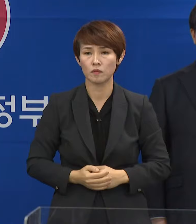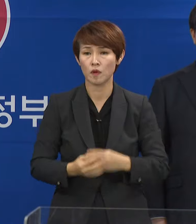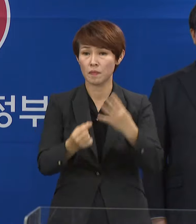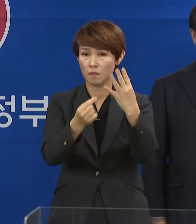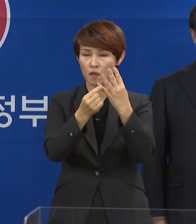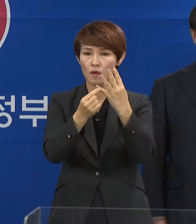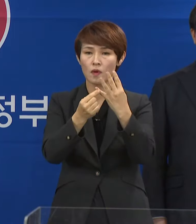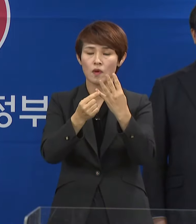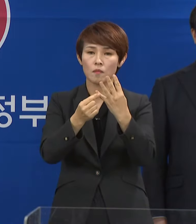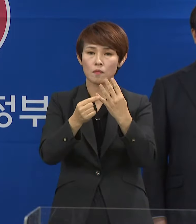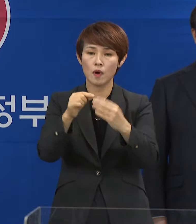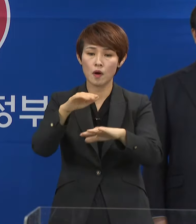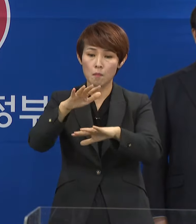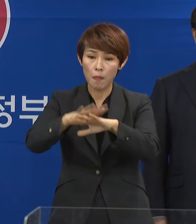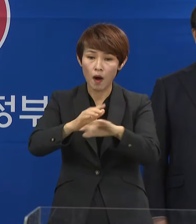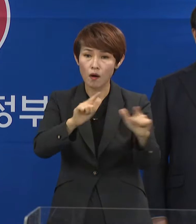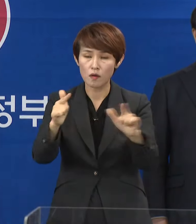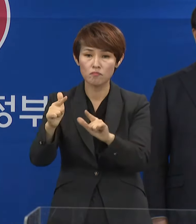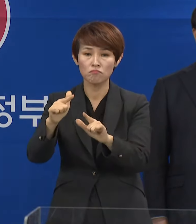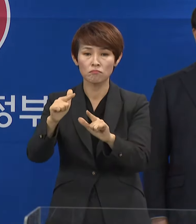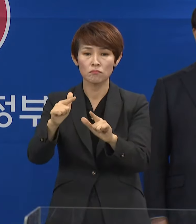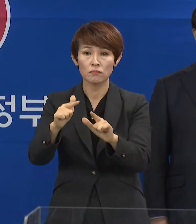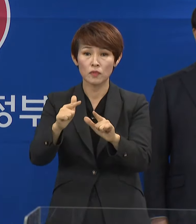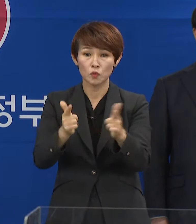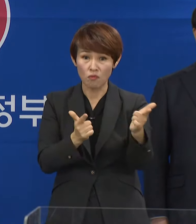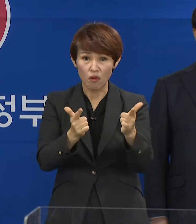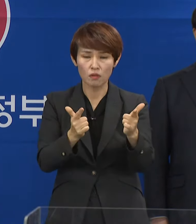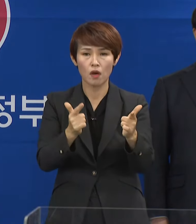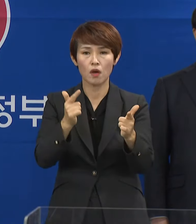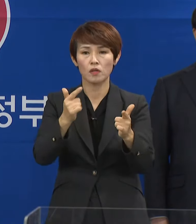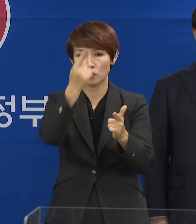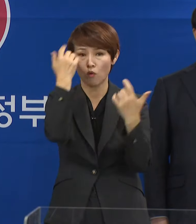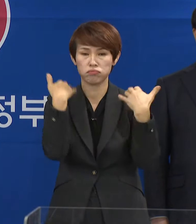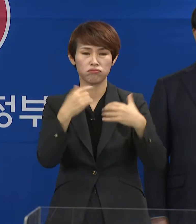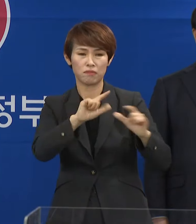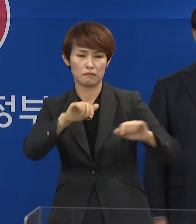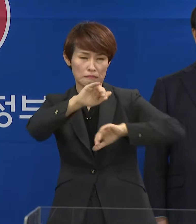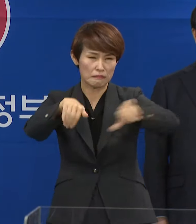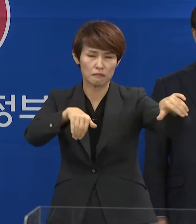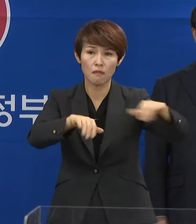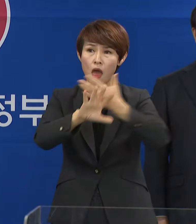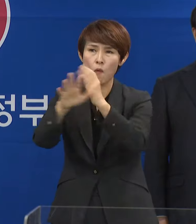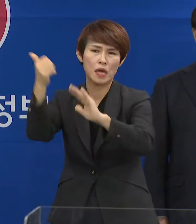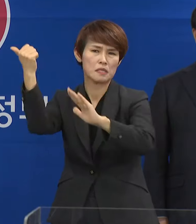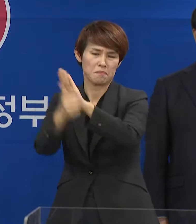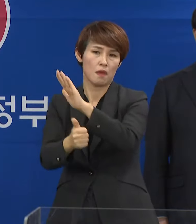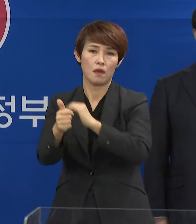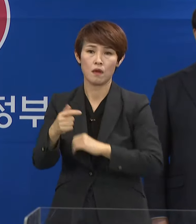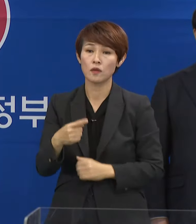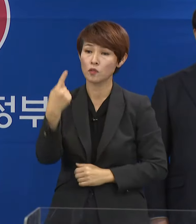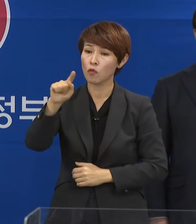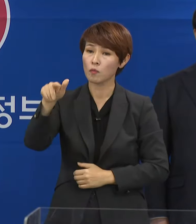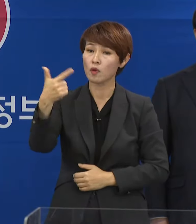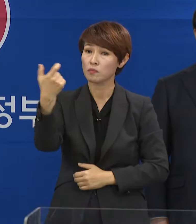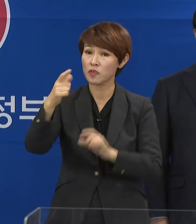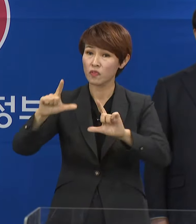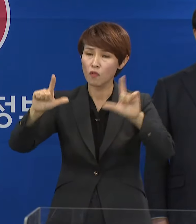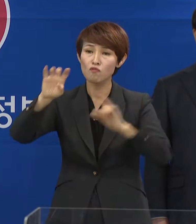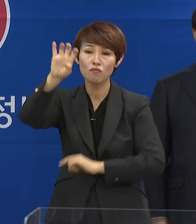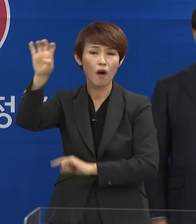농산물 수급에 대한 과도한 국가 개입은 이미 해외에서도 실패한 정책입니다. 60년대